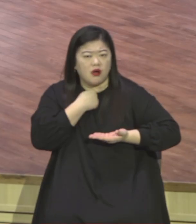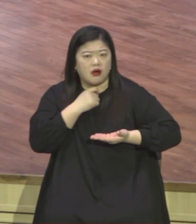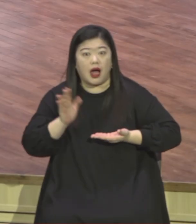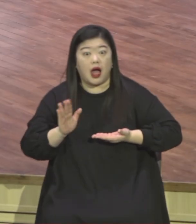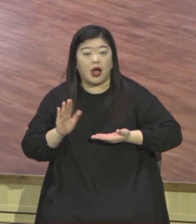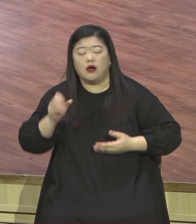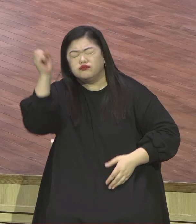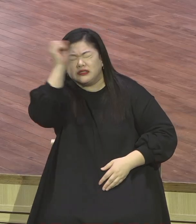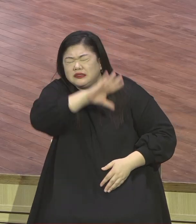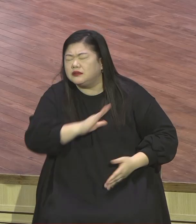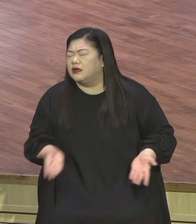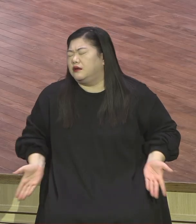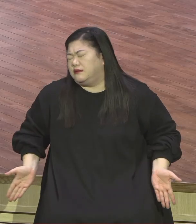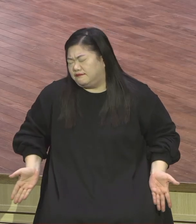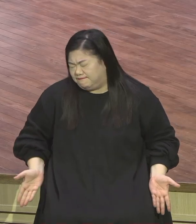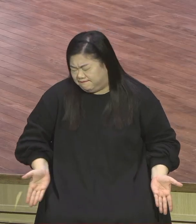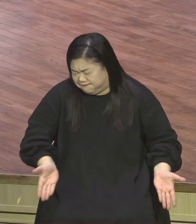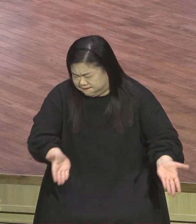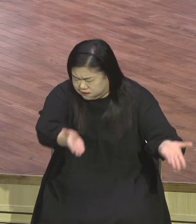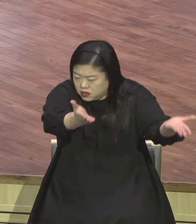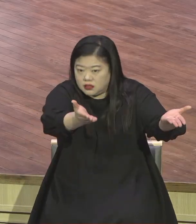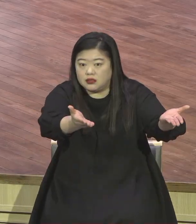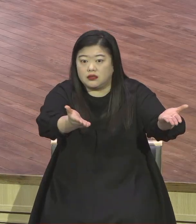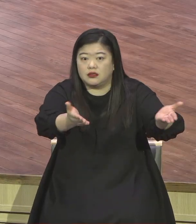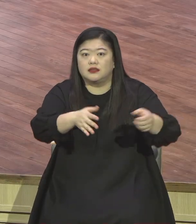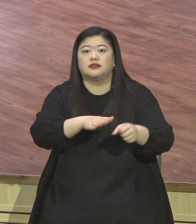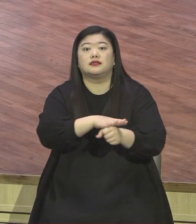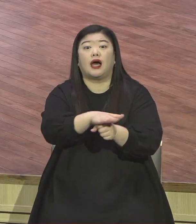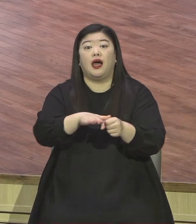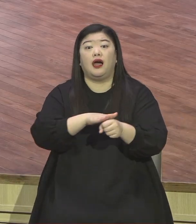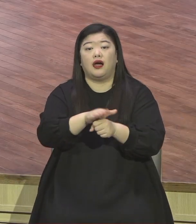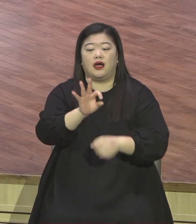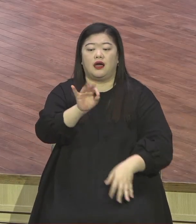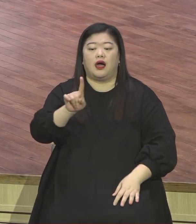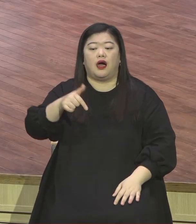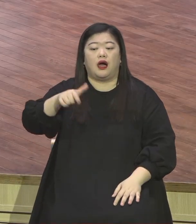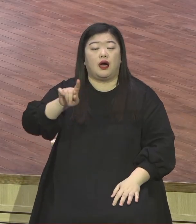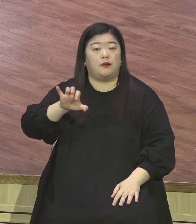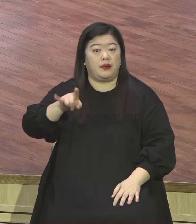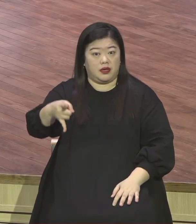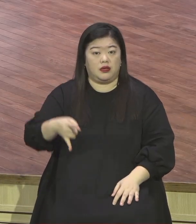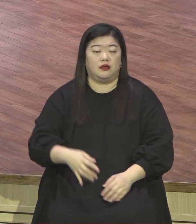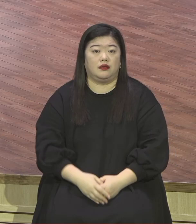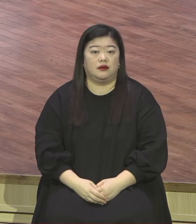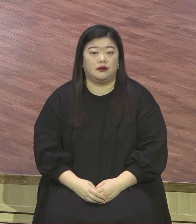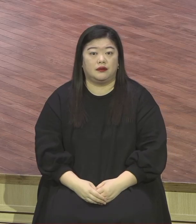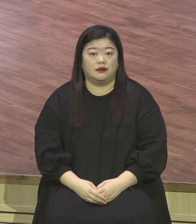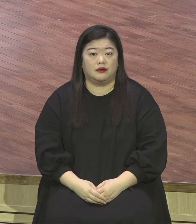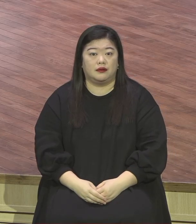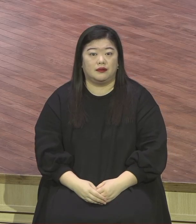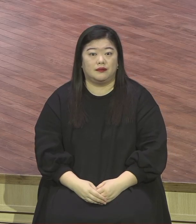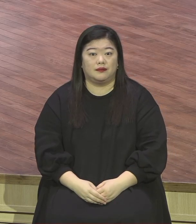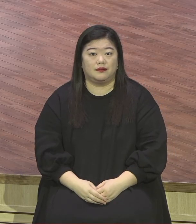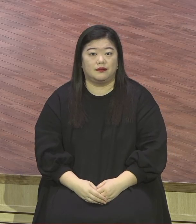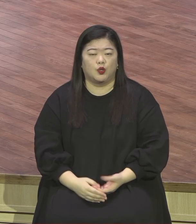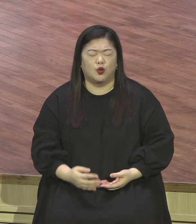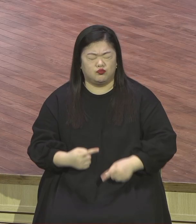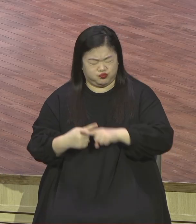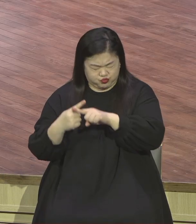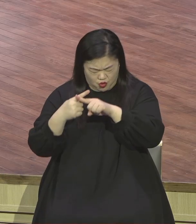상관없이 상대의 반응과 상관없이 무조건 사랑하는 겁니다 일방적으로 그게 아가페 사랑입니다 반면에